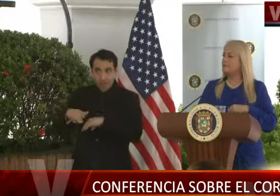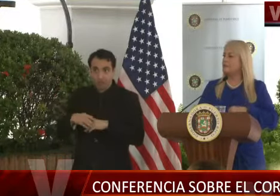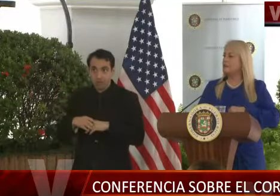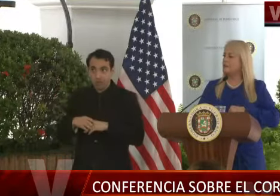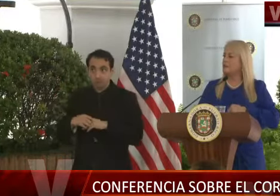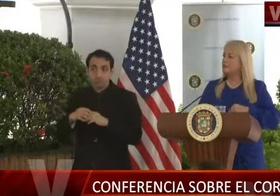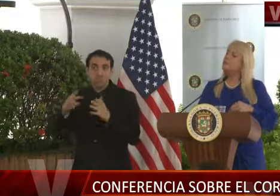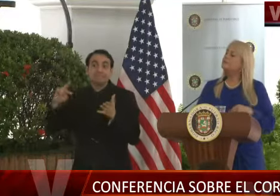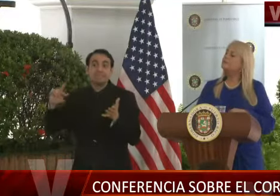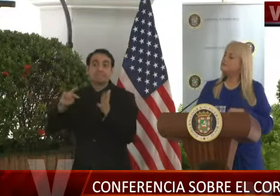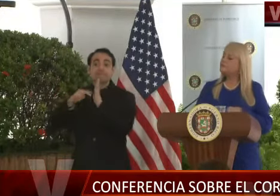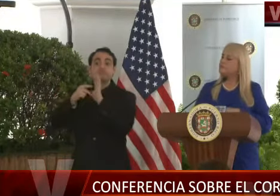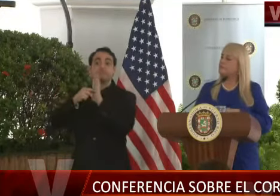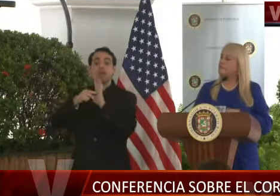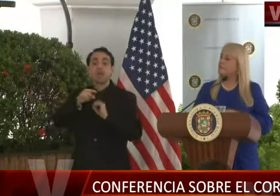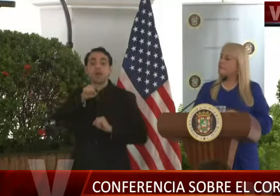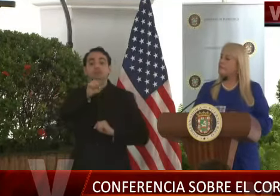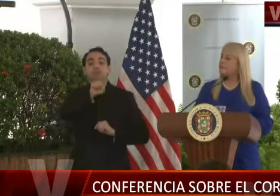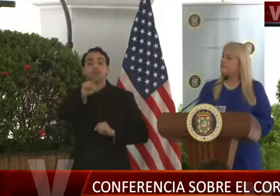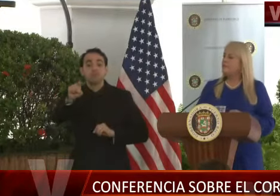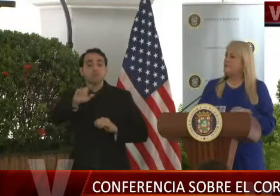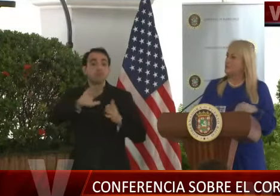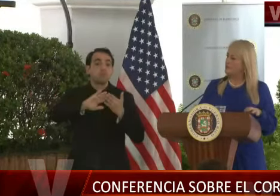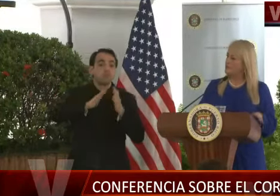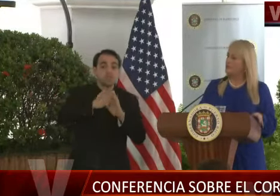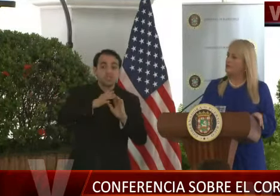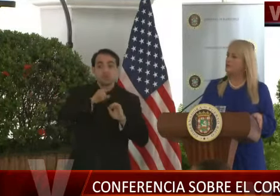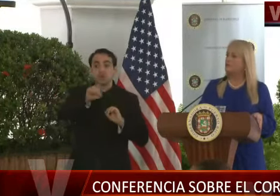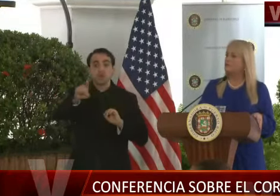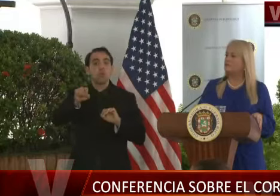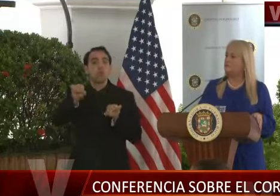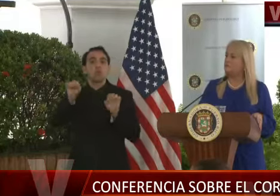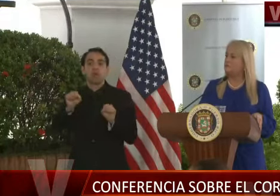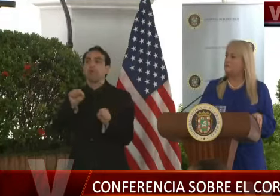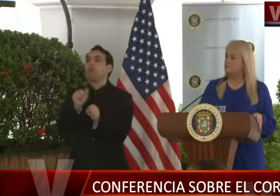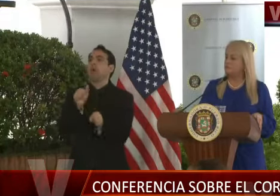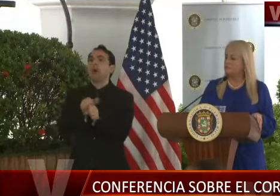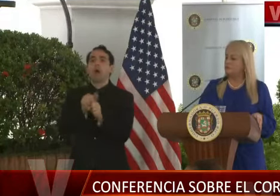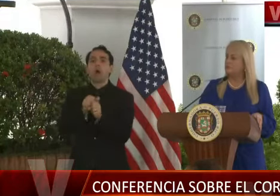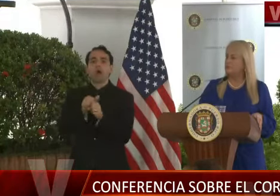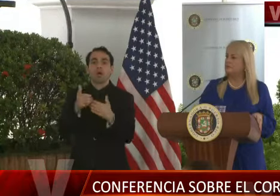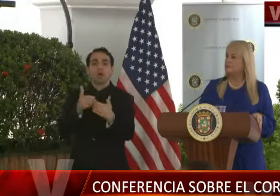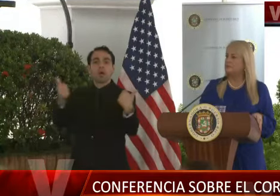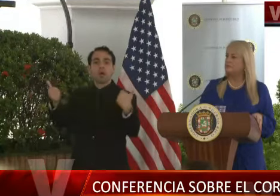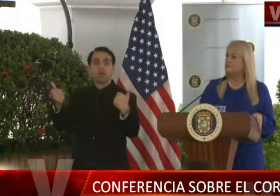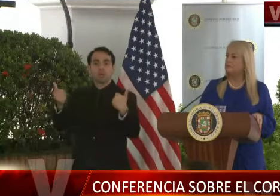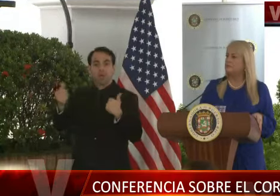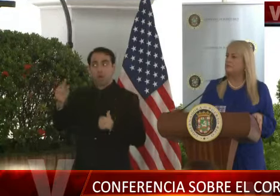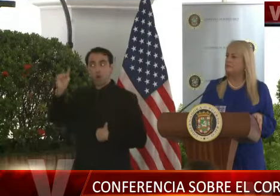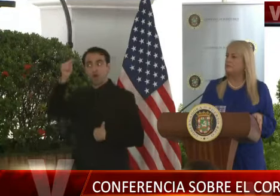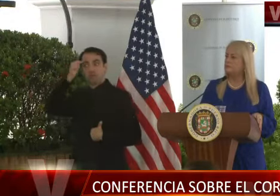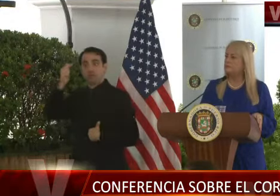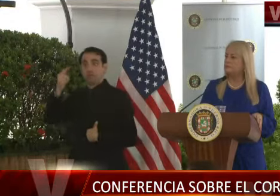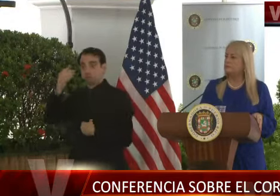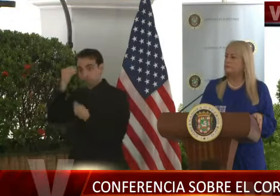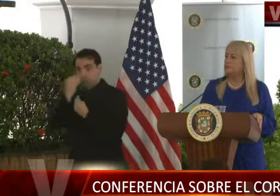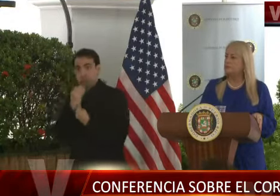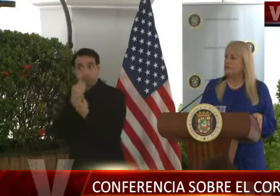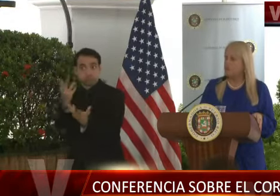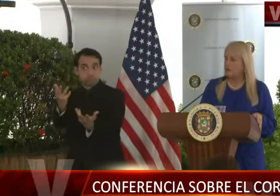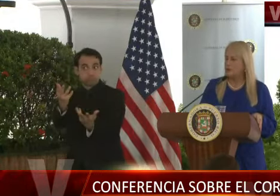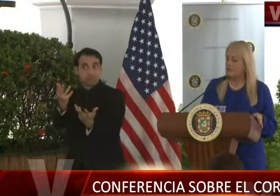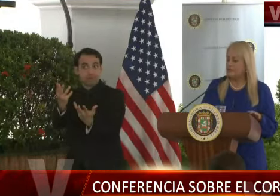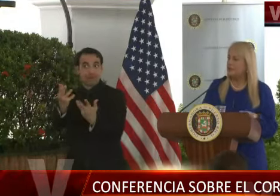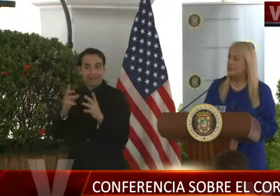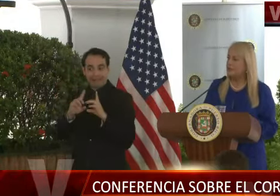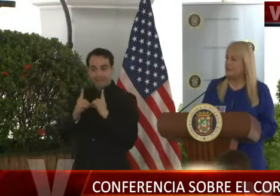todas estas entidades pueden laborar por su lado y a fin de cuentas el Estado las cifras que va a reportar son las que hace el Departamento